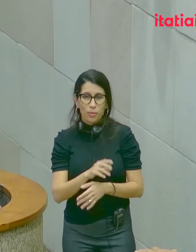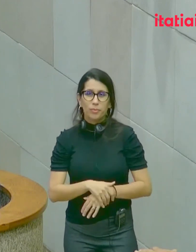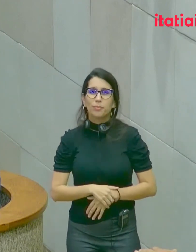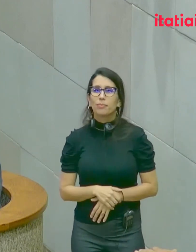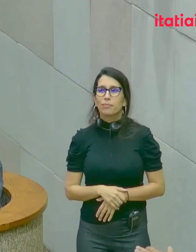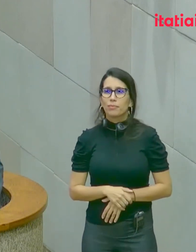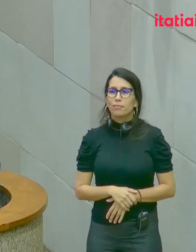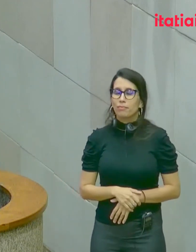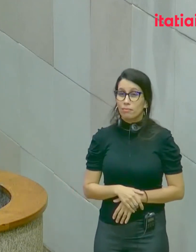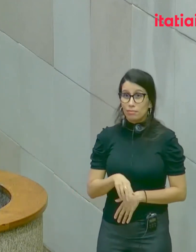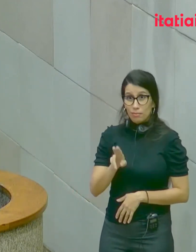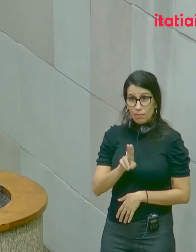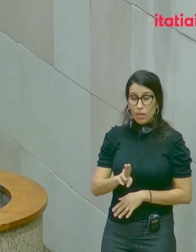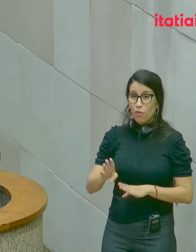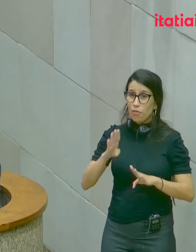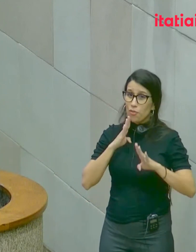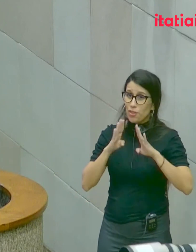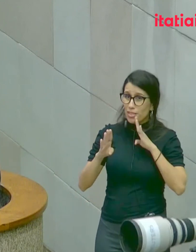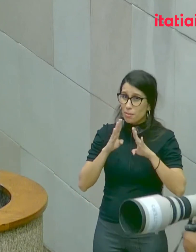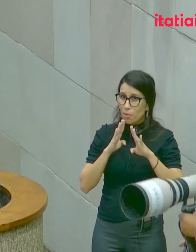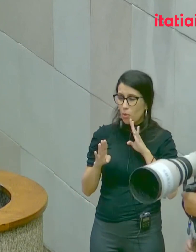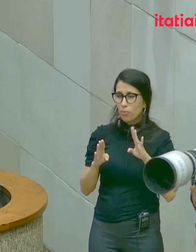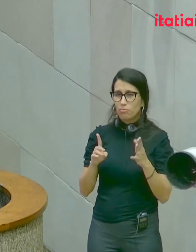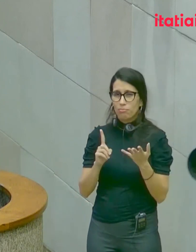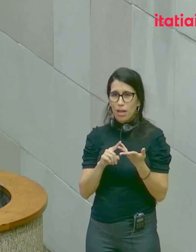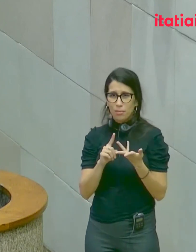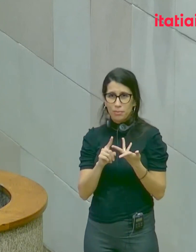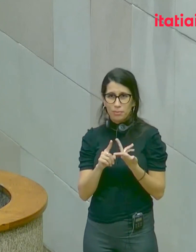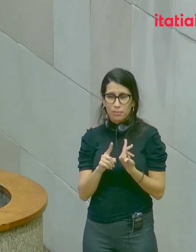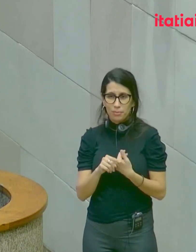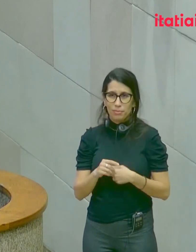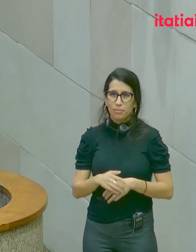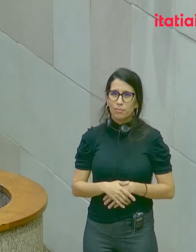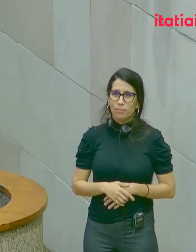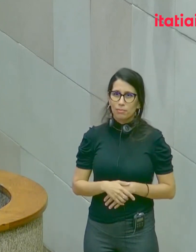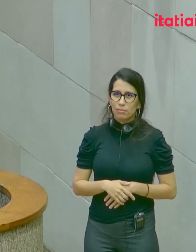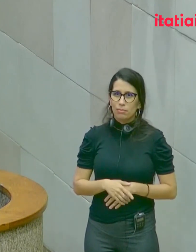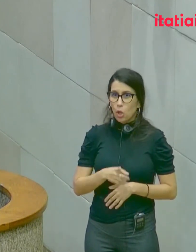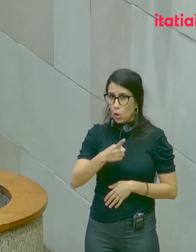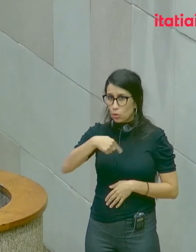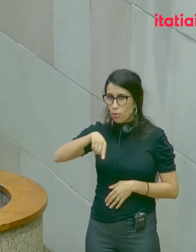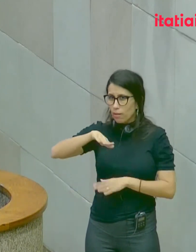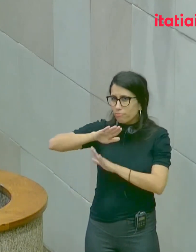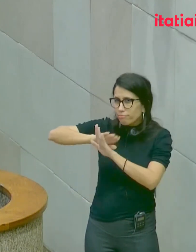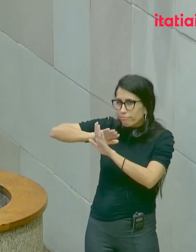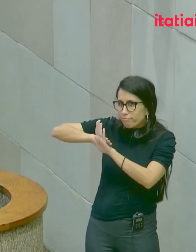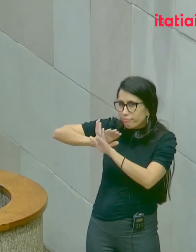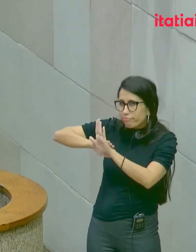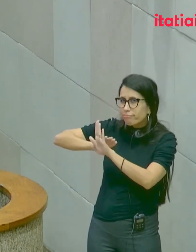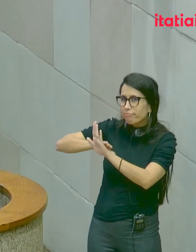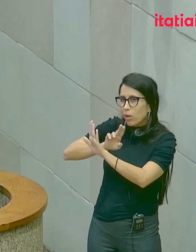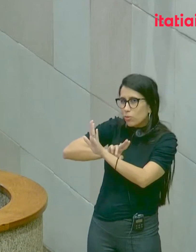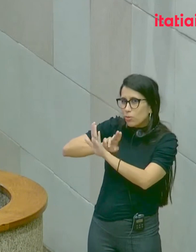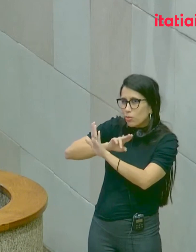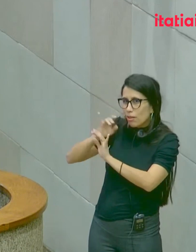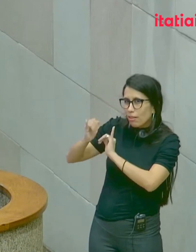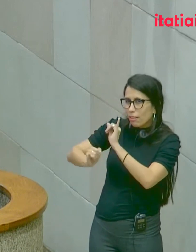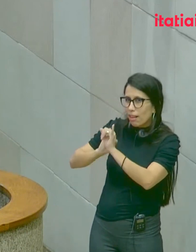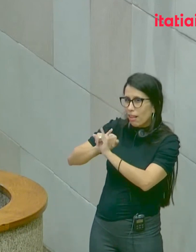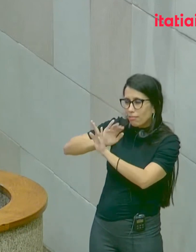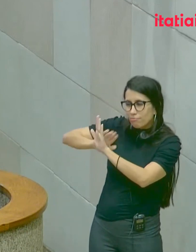no Facebook e assim sucessivamente. E, se eles estão lá, nós que representamos o bem,